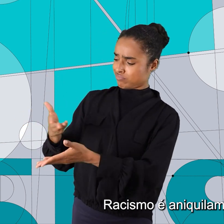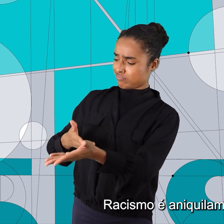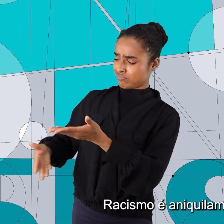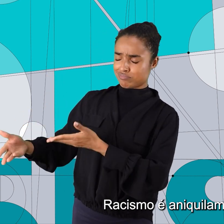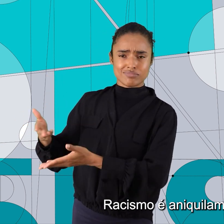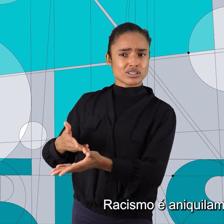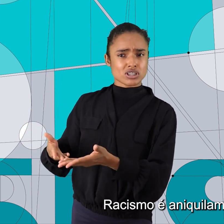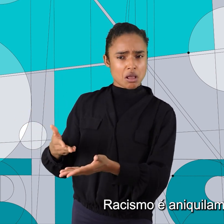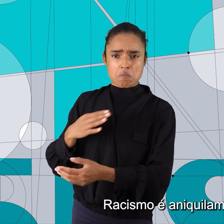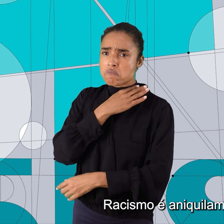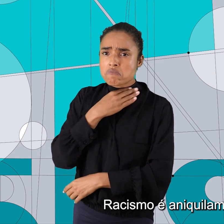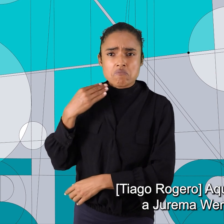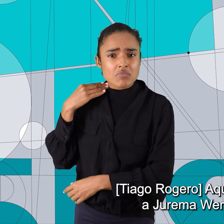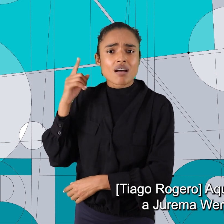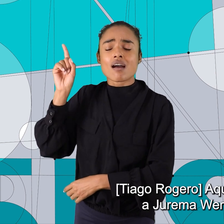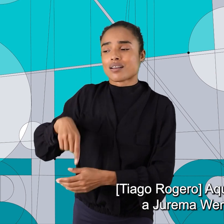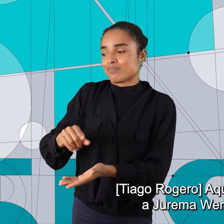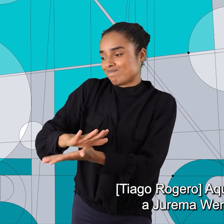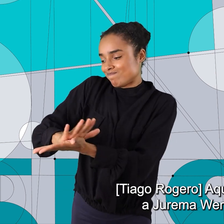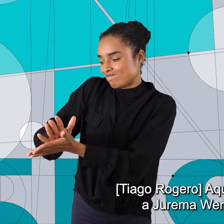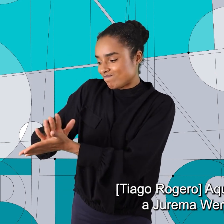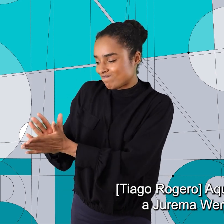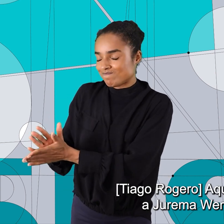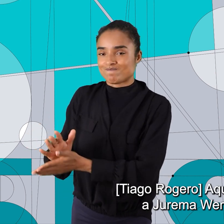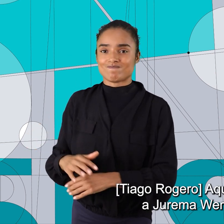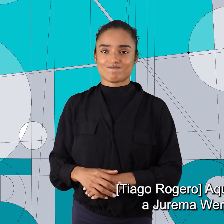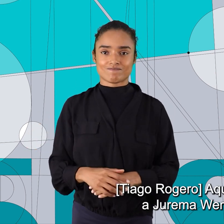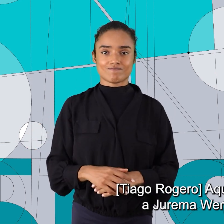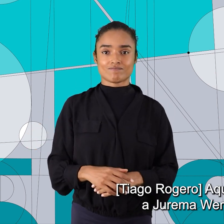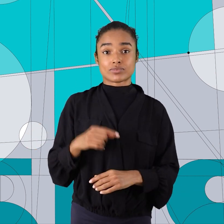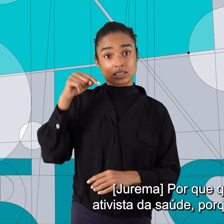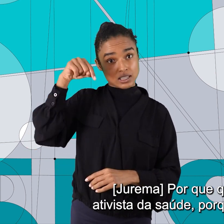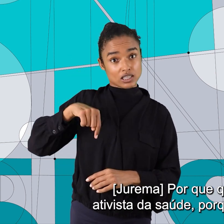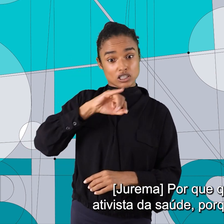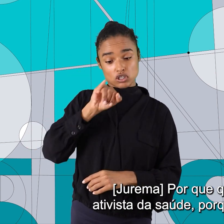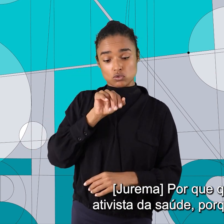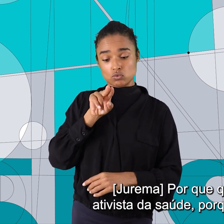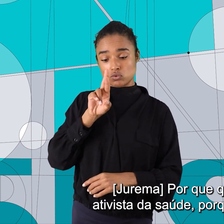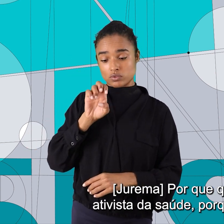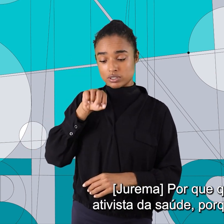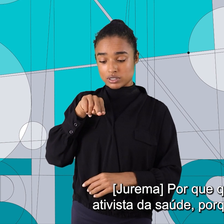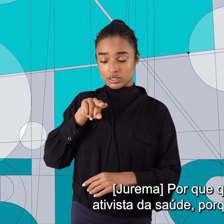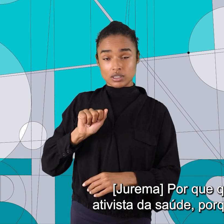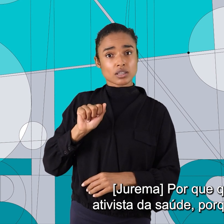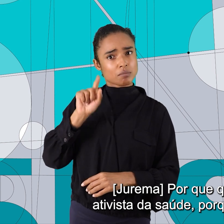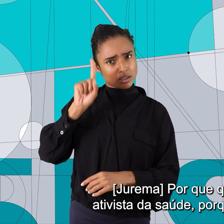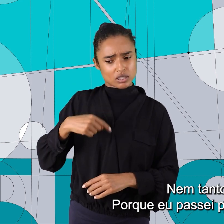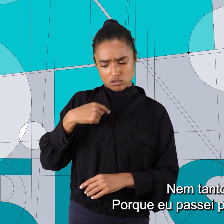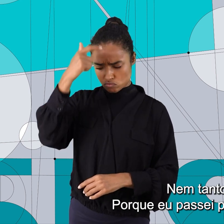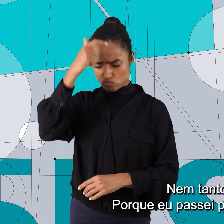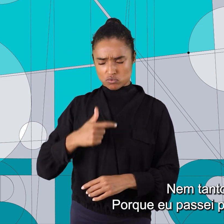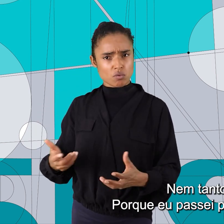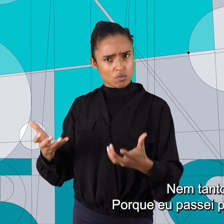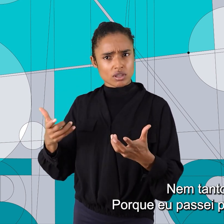racismo é aniquilamento, gente. Aqui de novo a Jurema Werneck. Por que eu virei ativista da saúde? Porque eu queria.